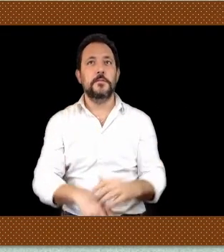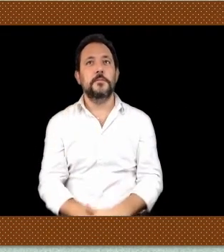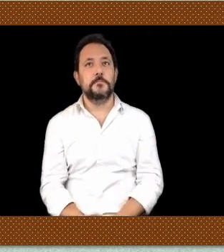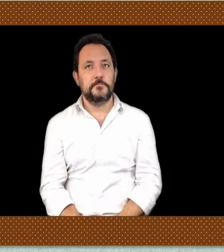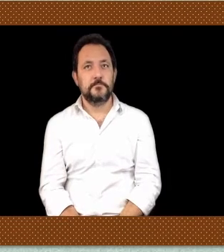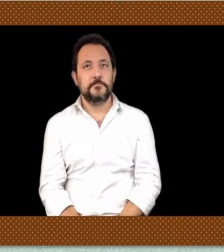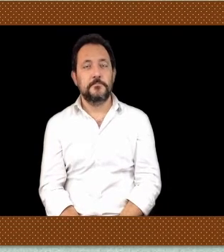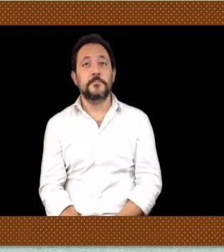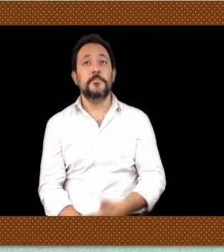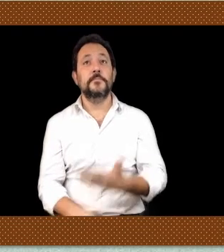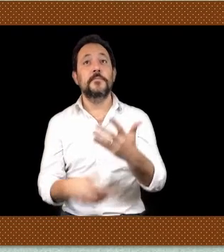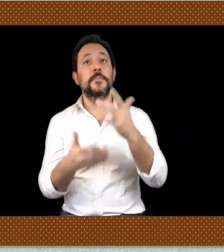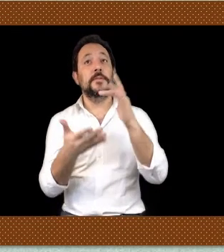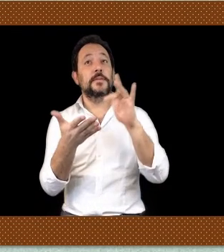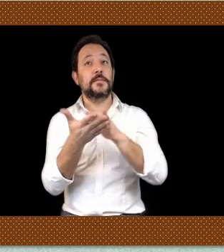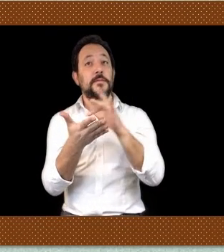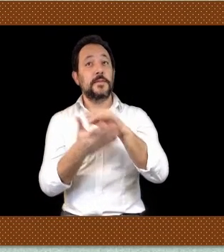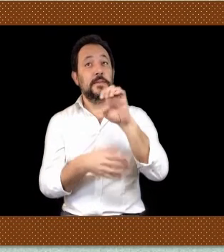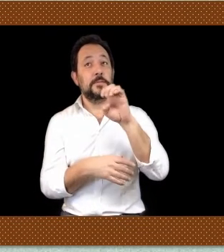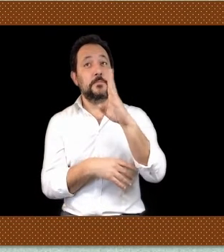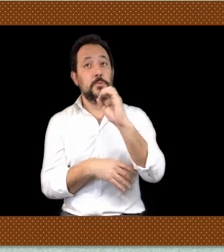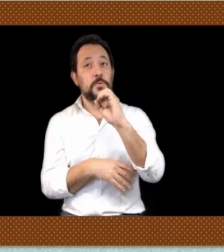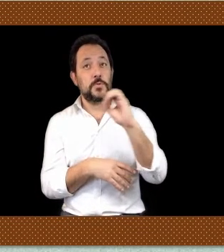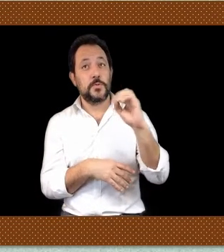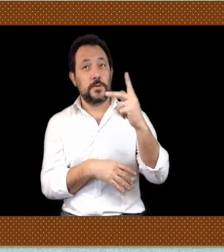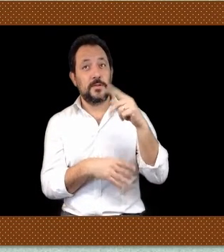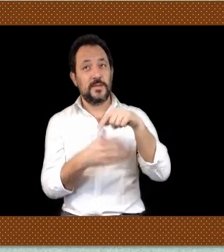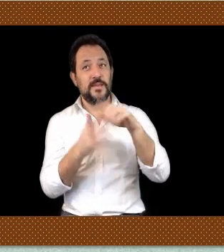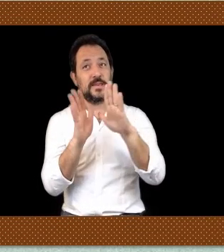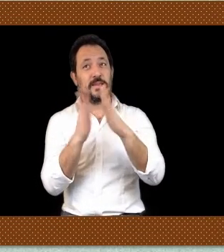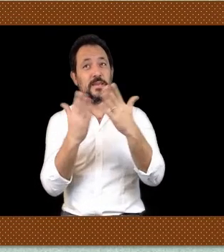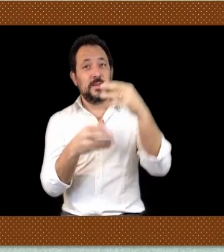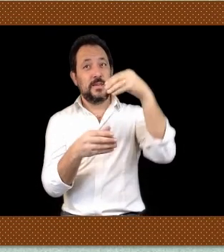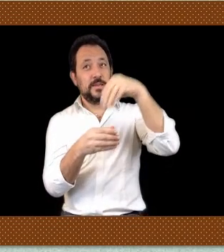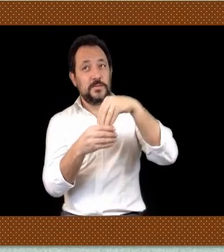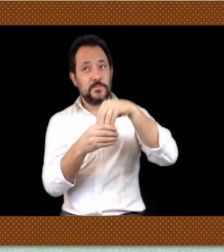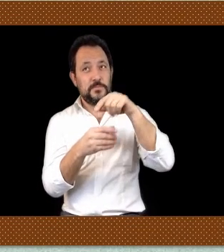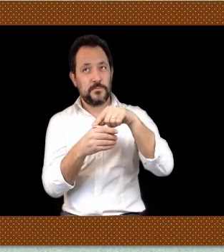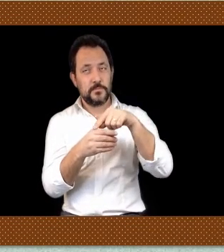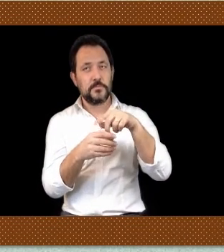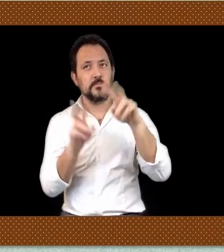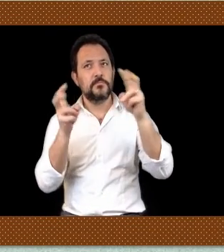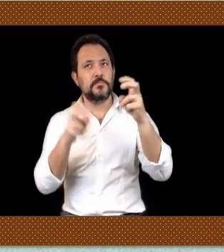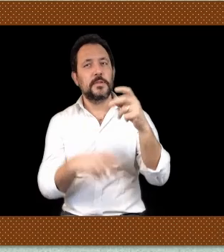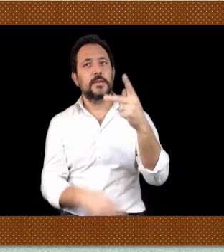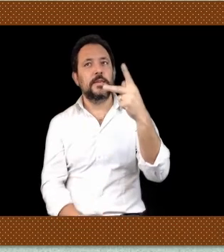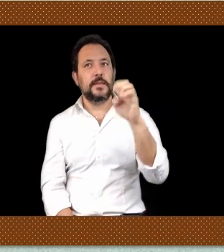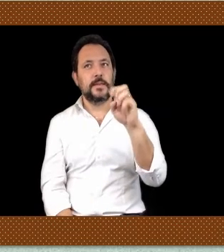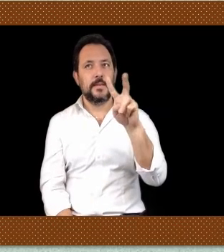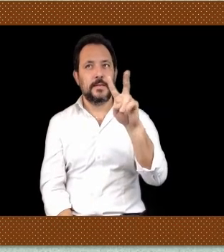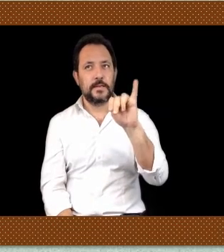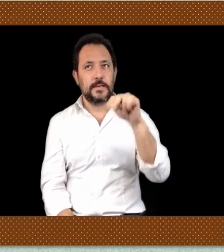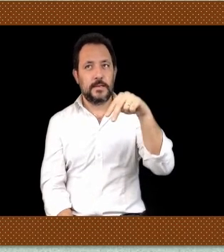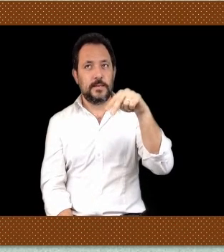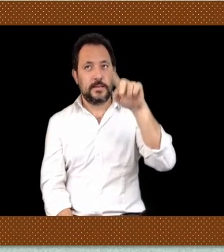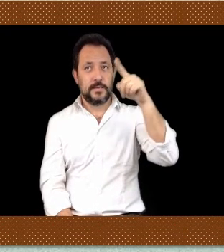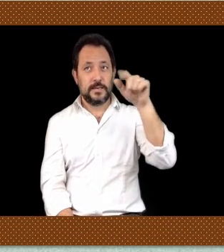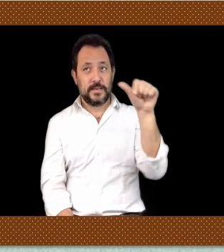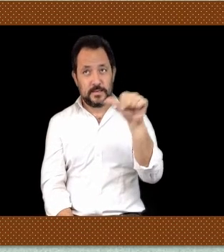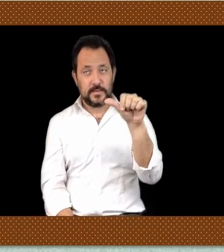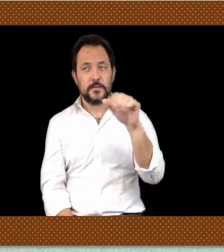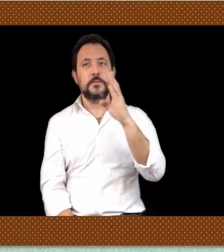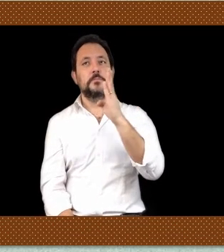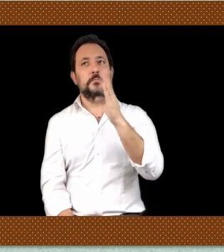libro Kevin's Birthday Party, scritto e illustrato da Matthew Ryan, per rubbishbooks